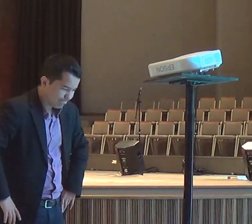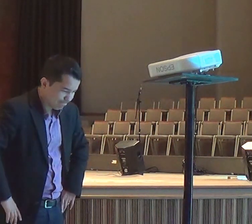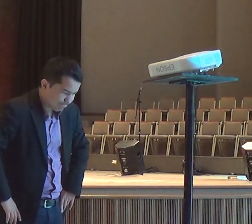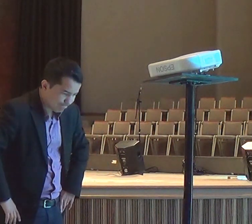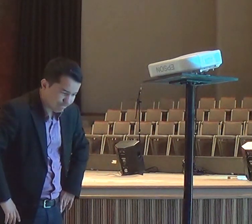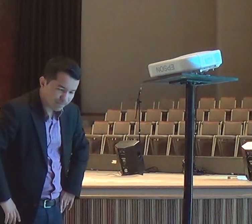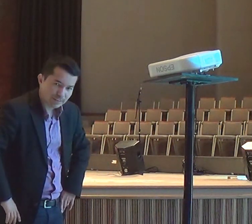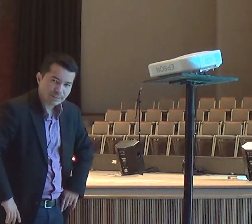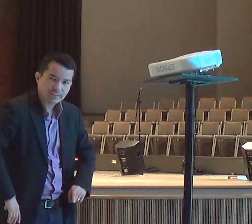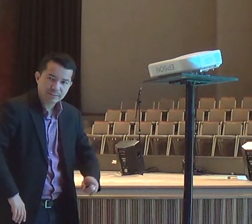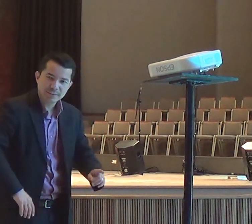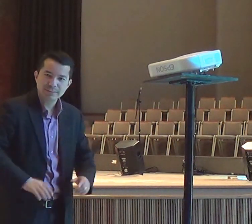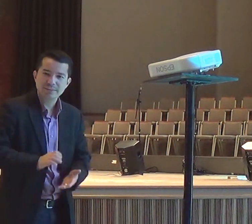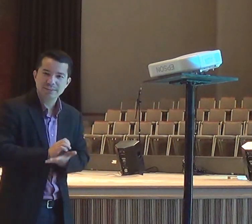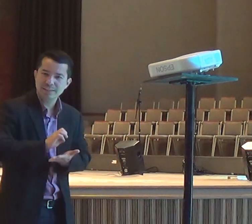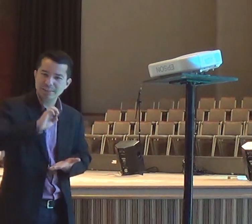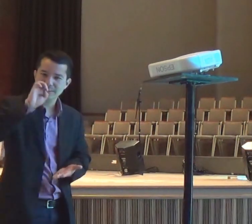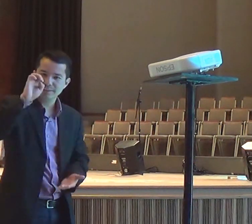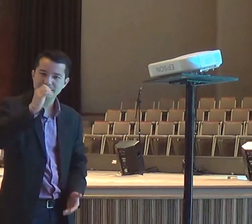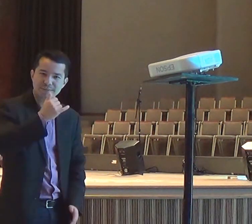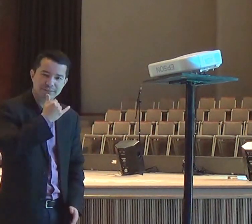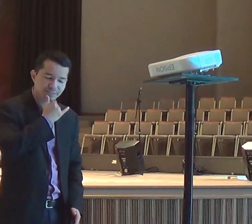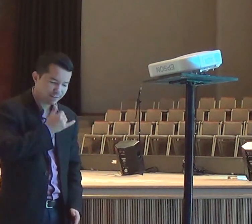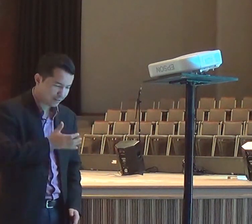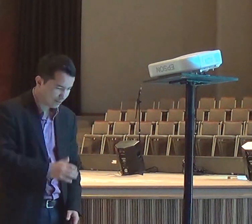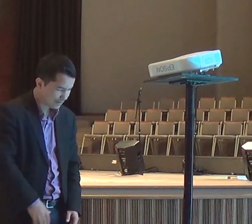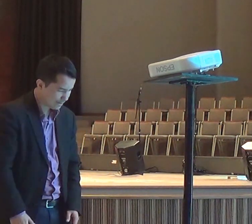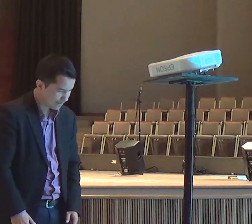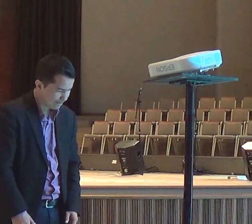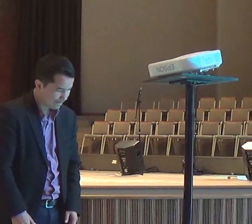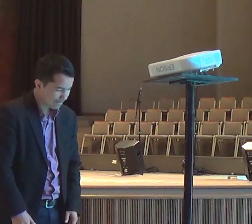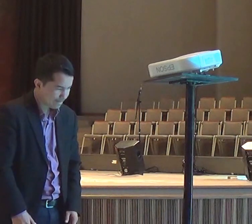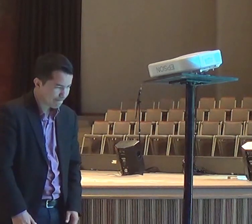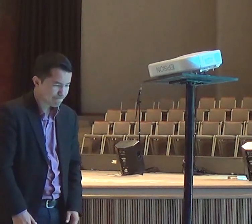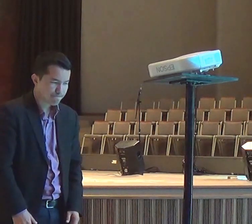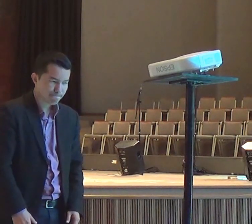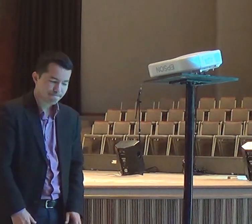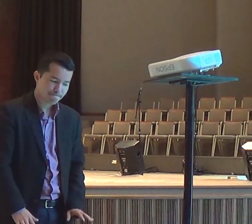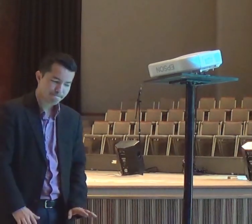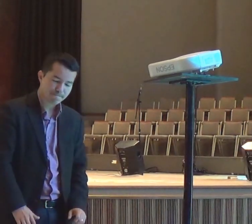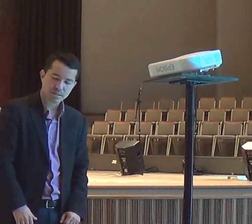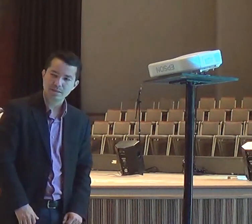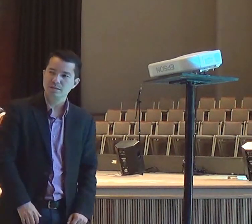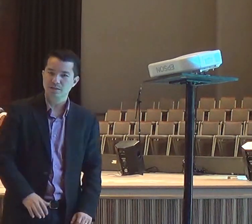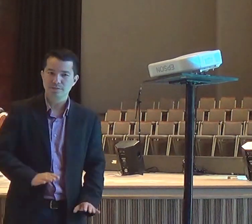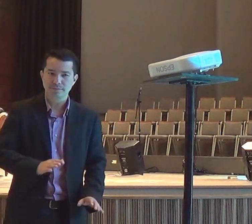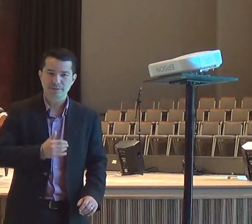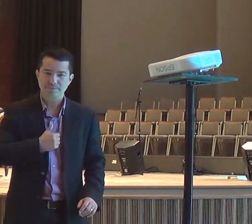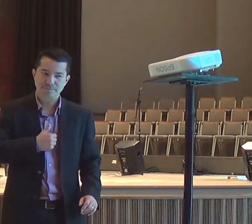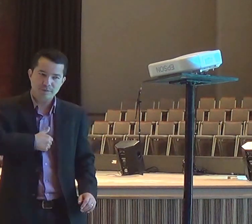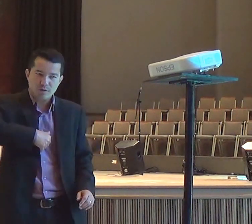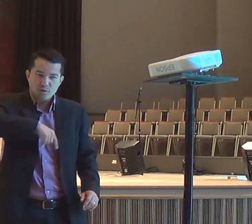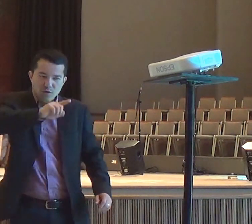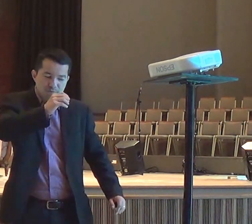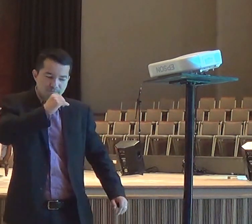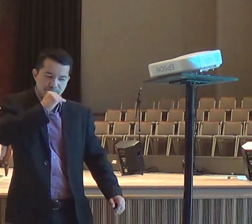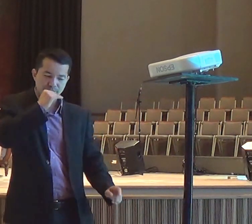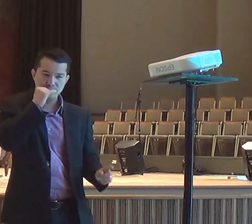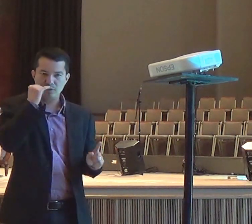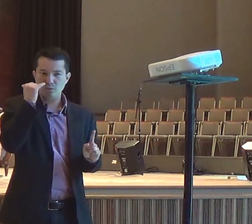se a gente, rejeita os profetas, mas mesmo, que a gente, esteja em decepção, Deus não para, de falar,